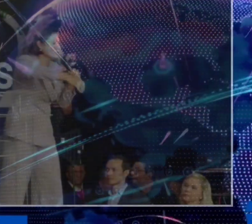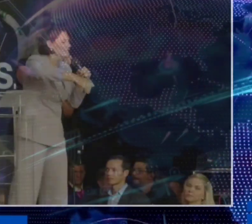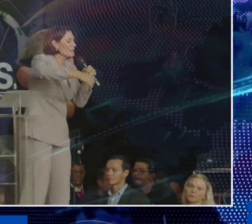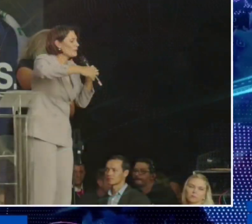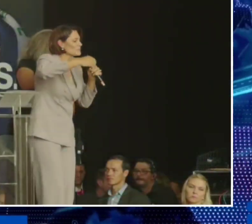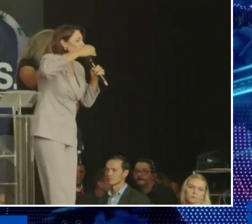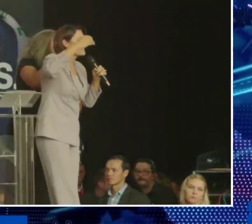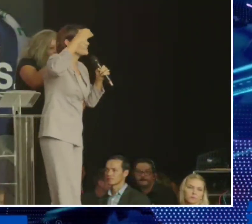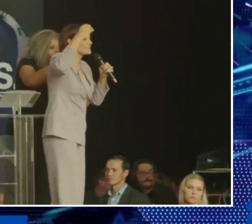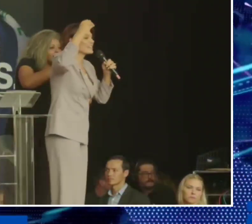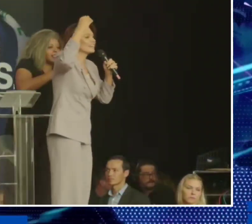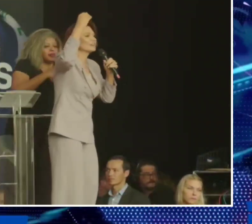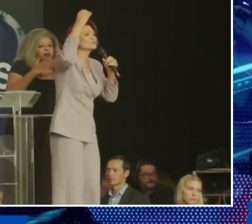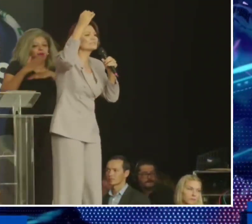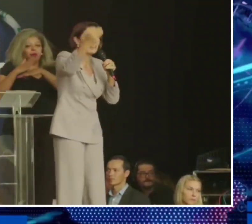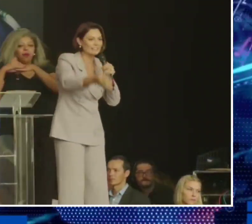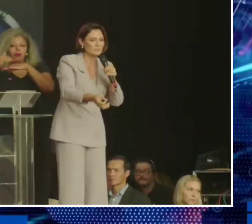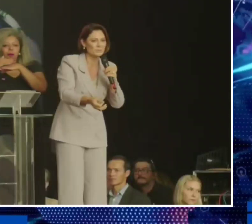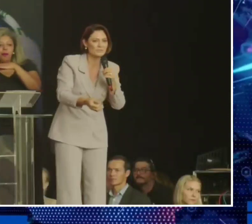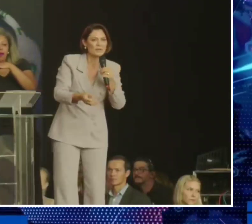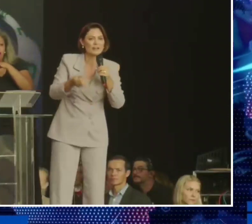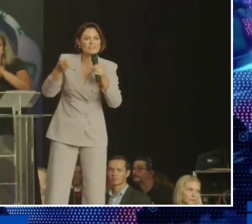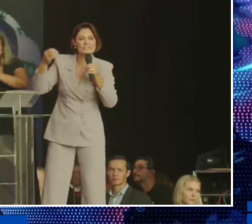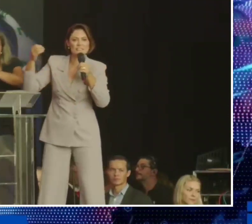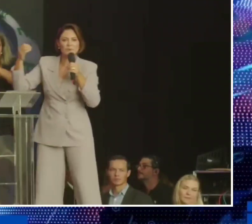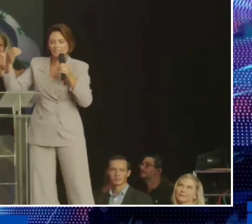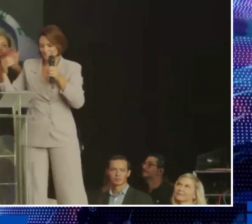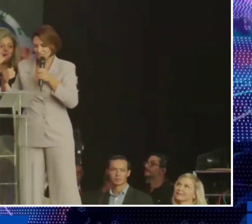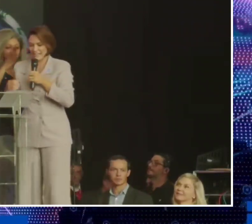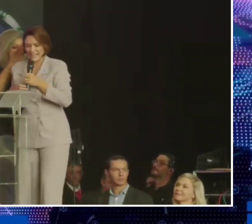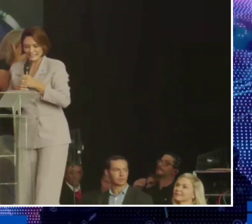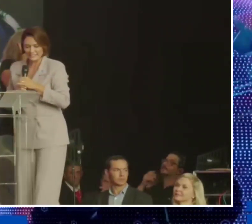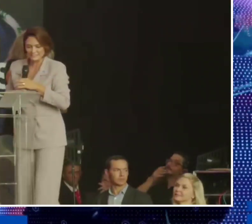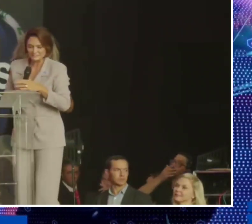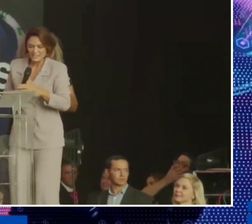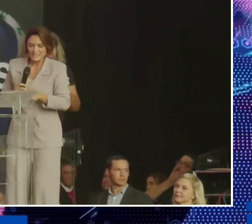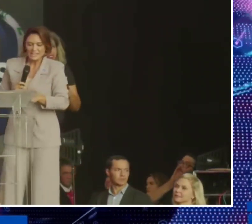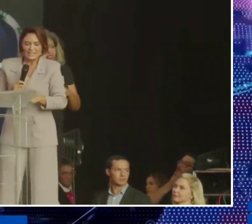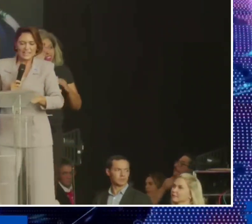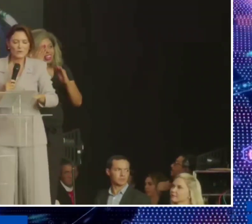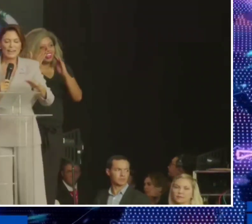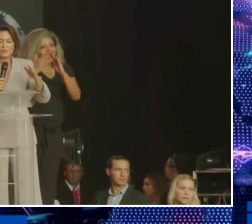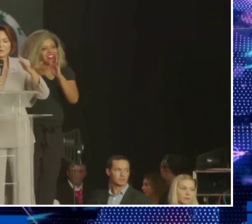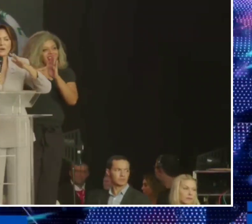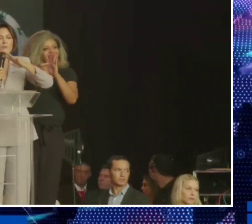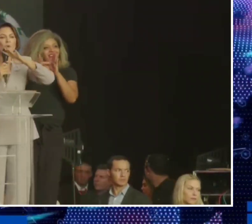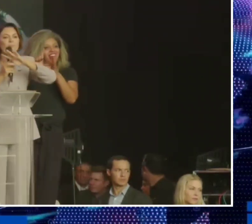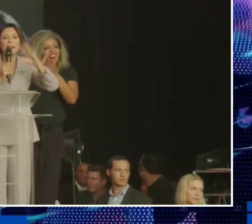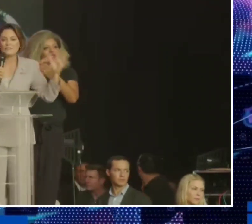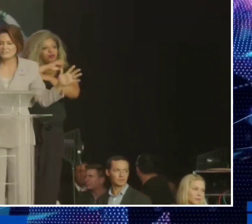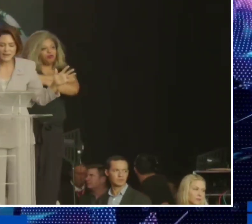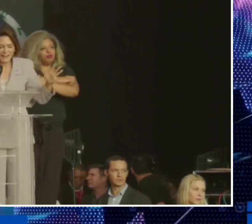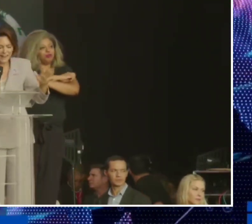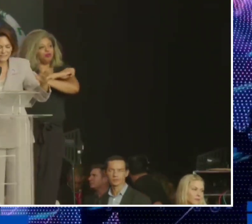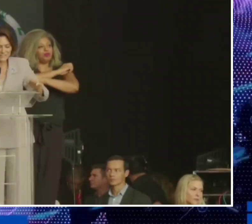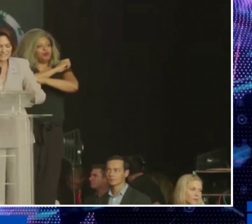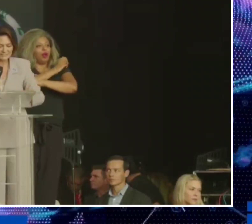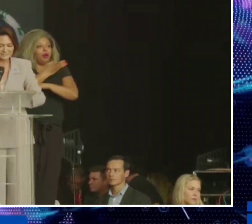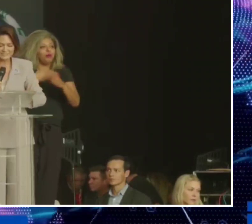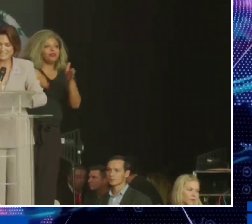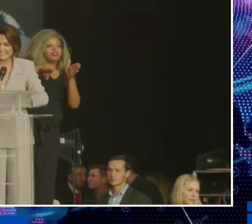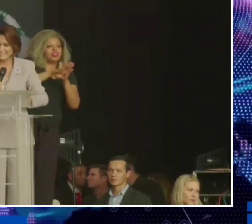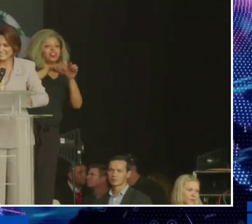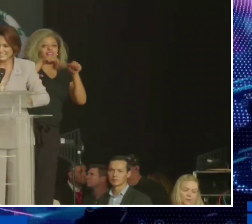Nós sabemos que vocês saíram cedo para vocês poderem chegar aqui. E eu quero, com em breves palavras,